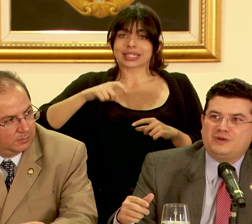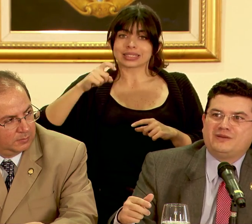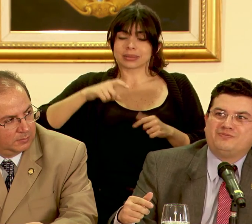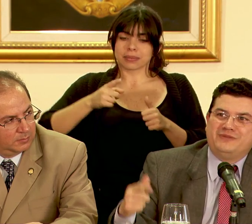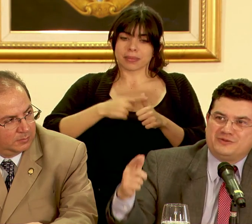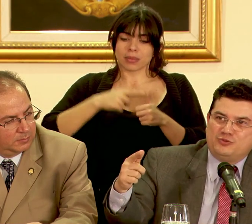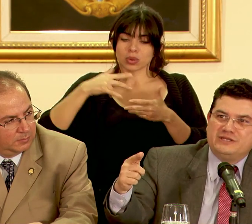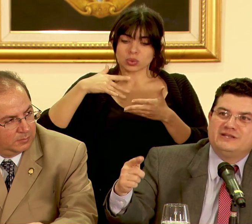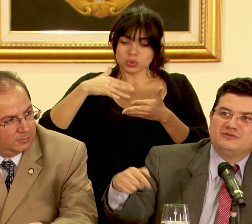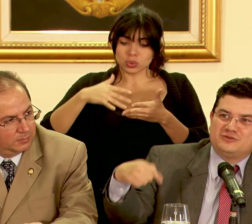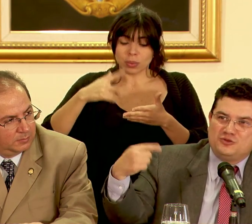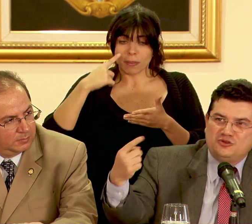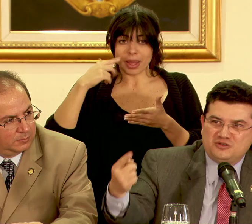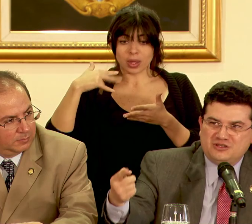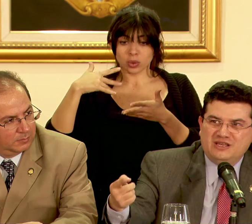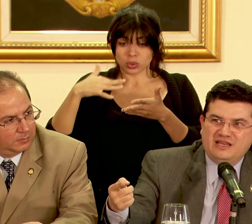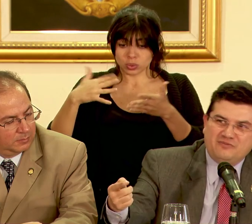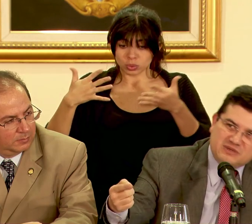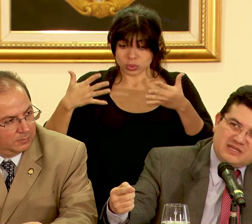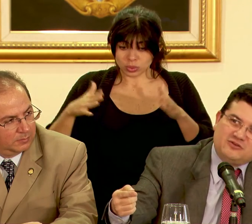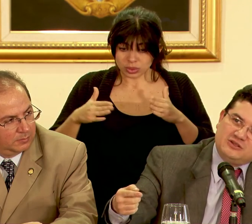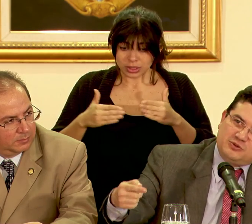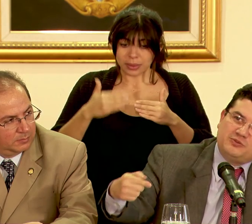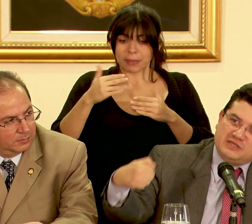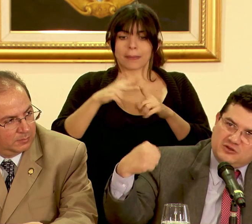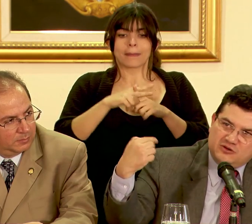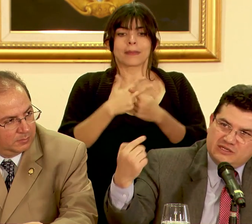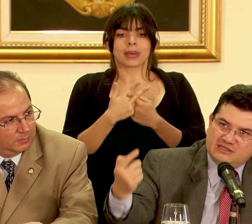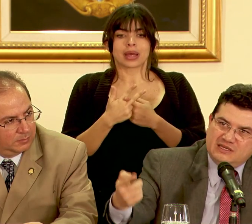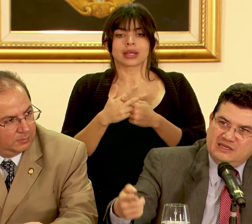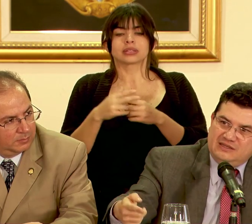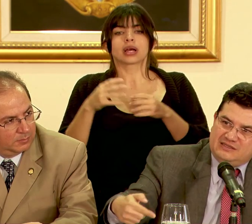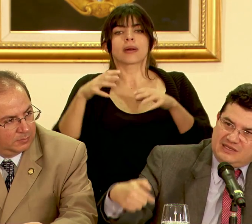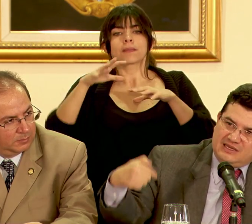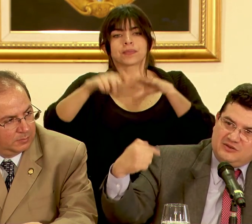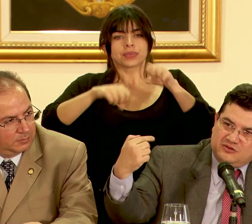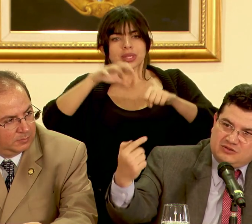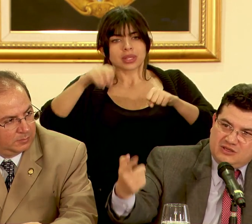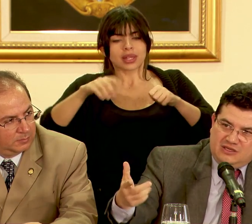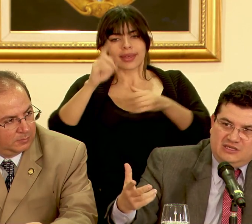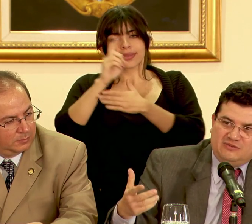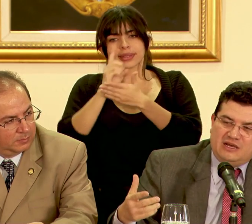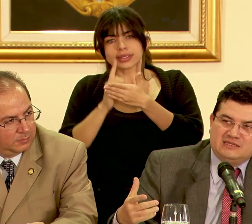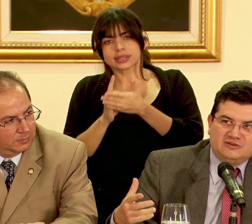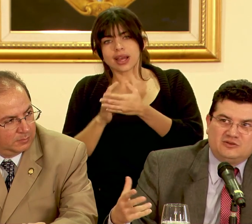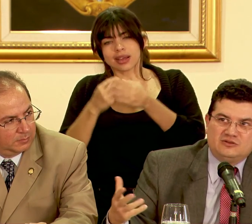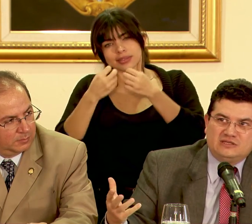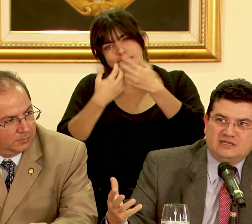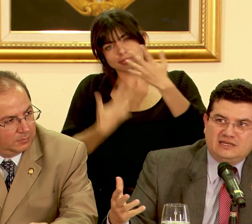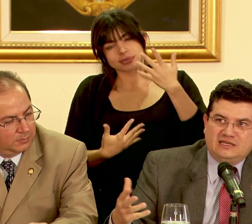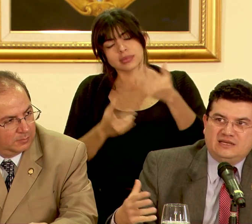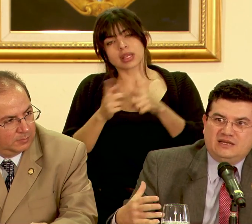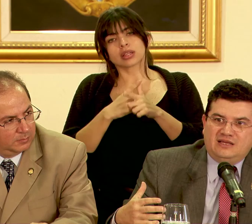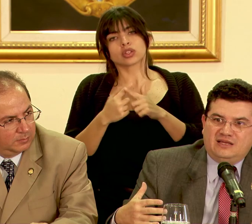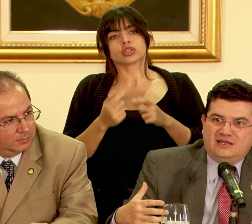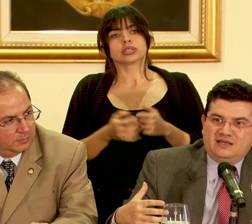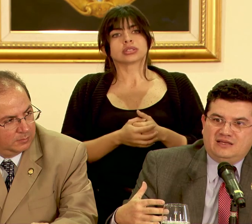estudios para después de los estudios empezar con expropiaciones diseños y demás entonces